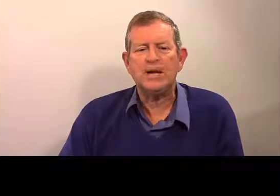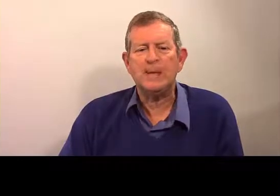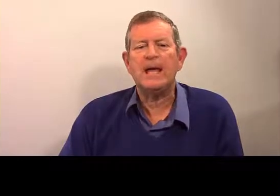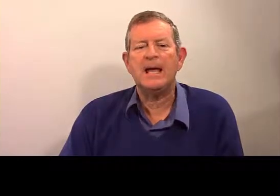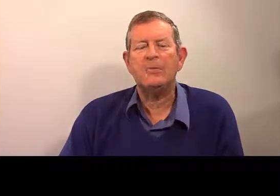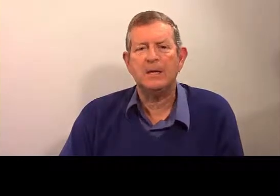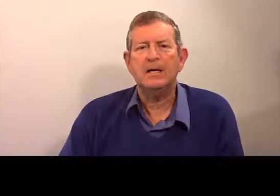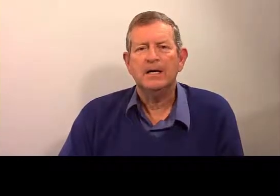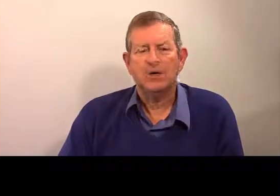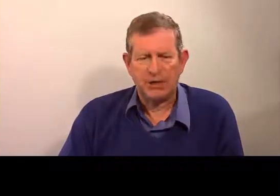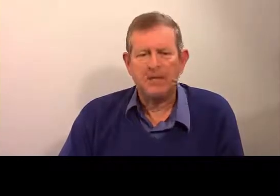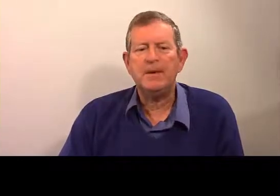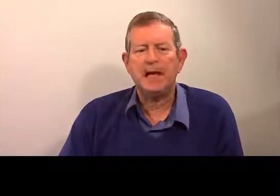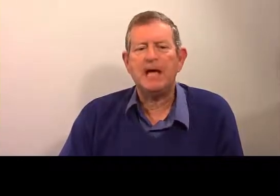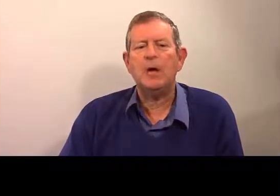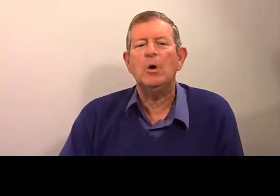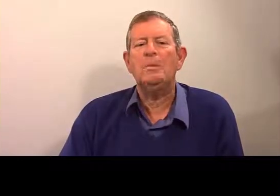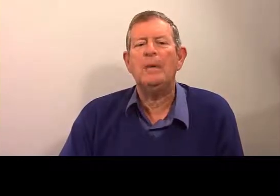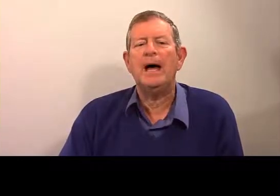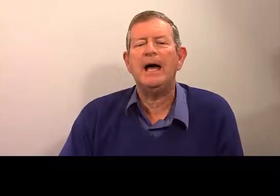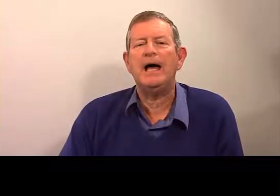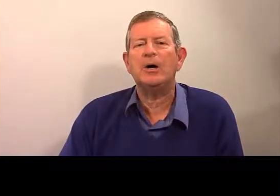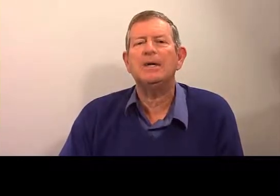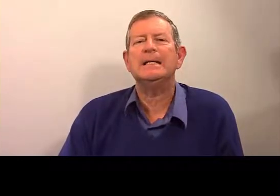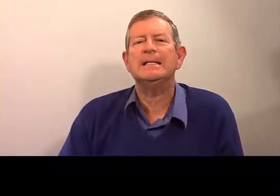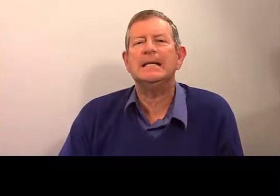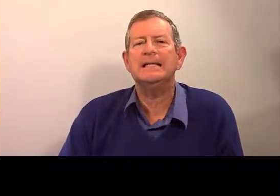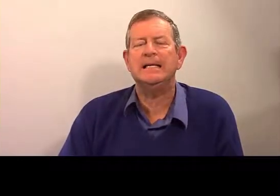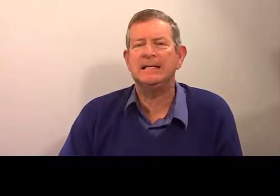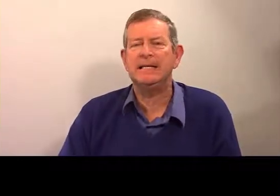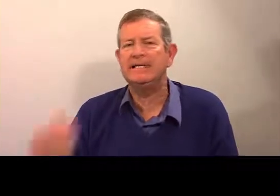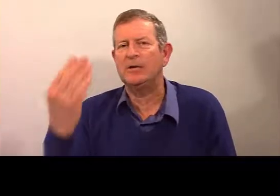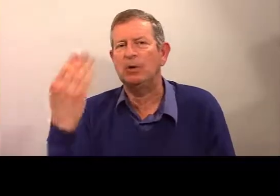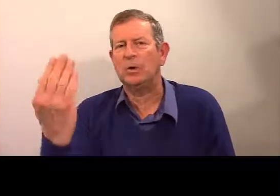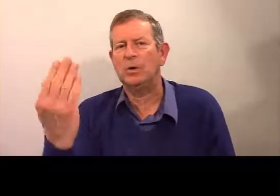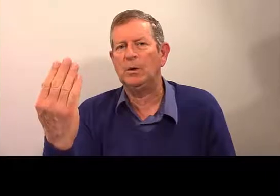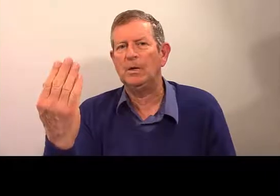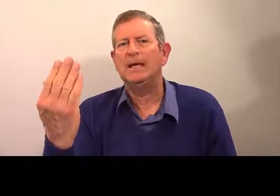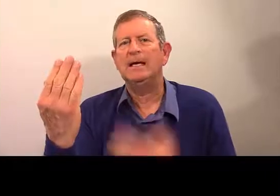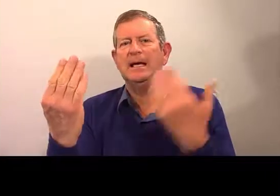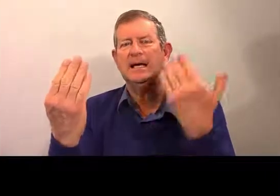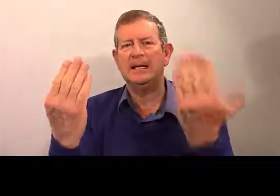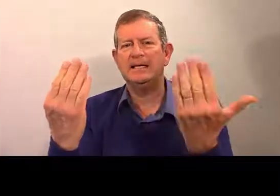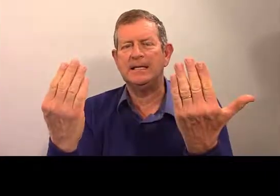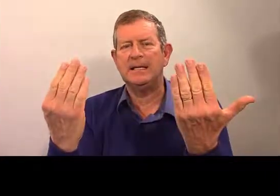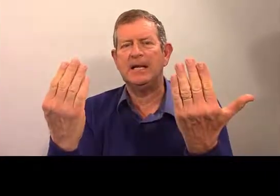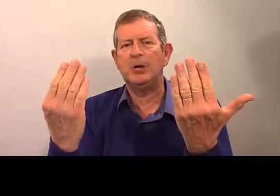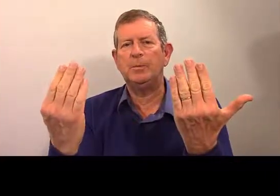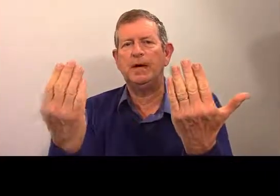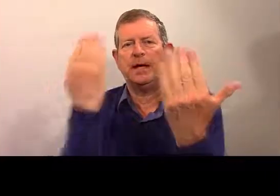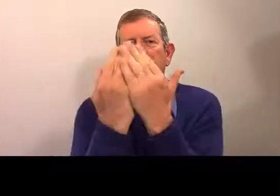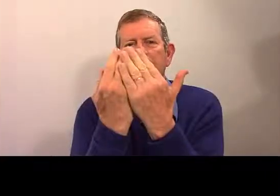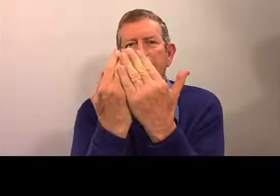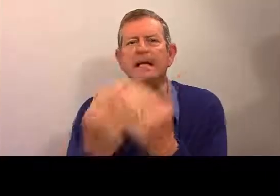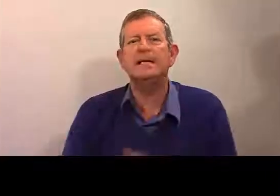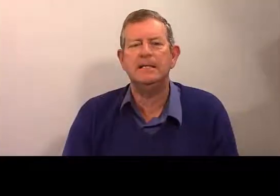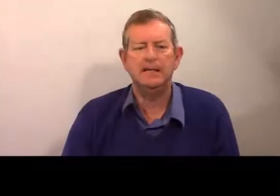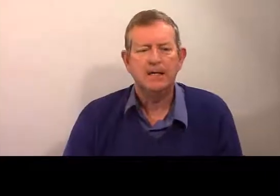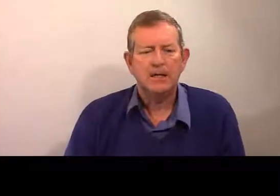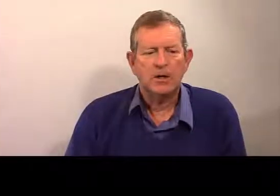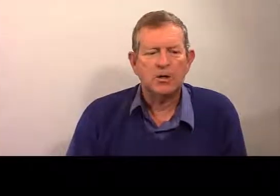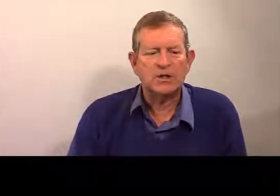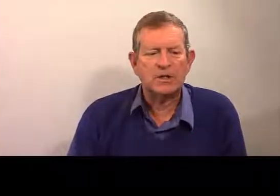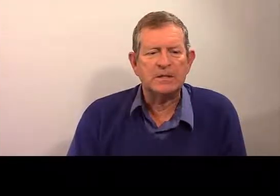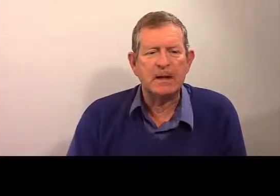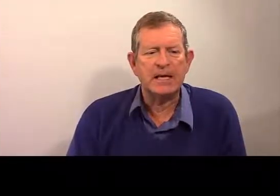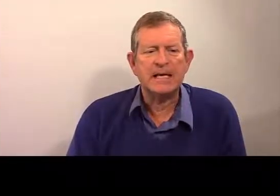Jim est... Oui. Jim est le père d'Eddie. Déddie, c'est deux. Eddie. Il est le père d'Eddie.